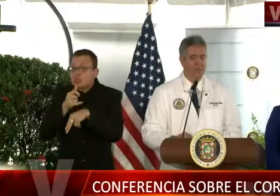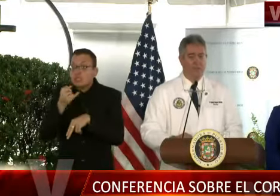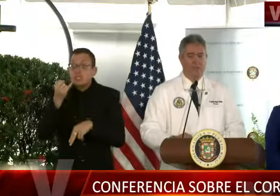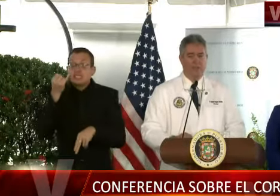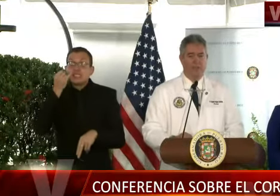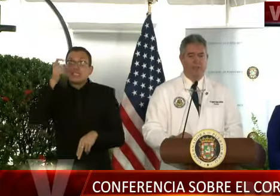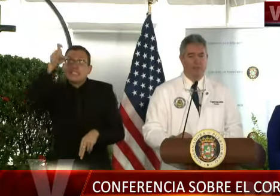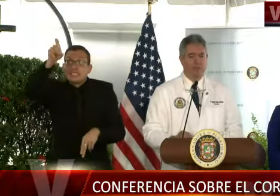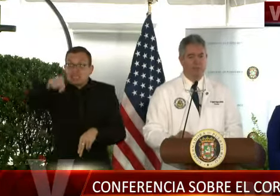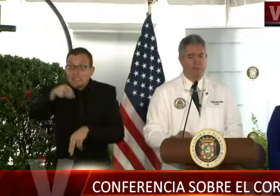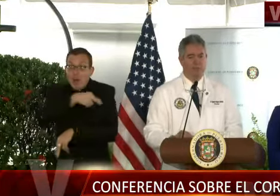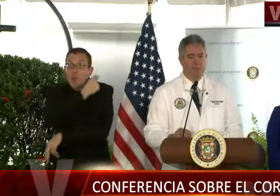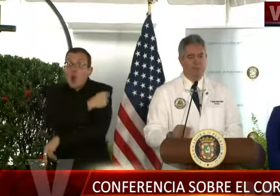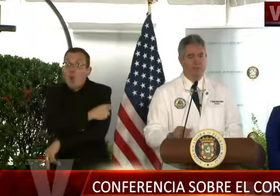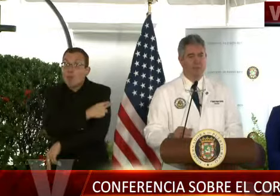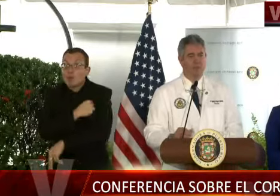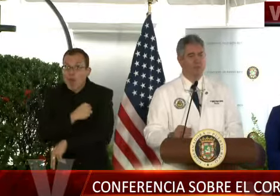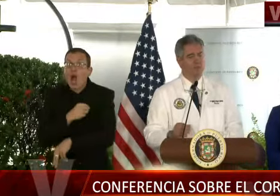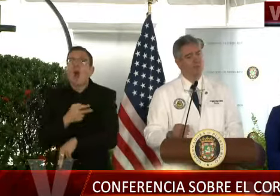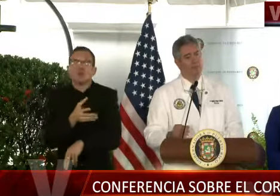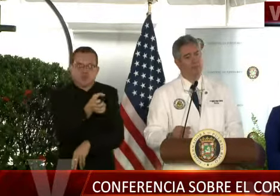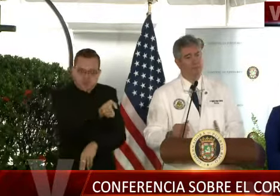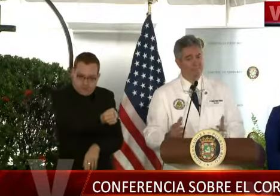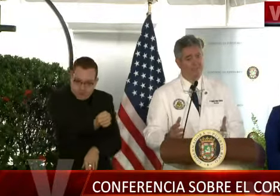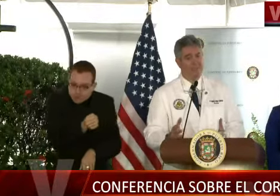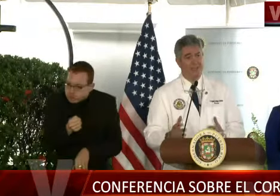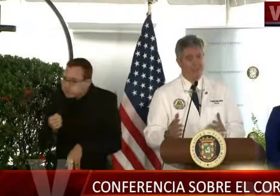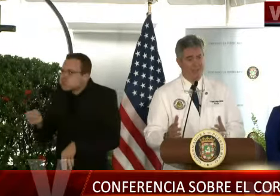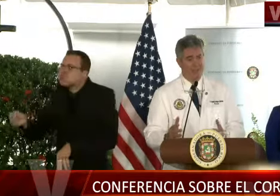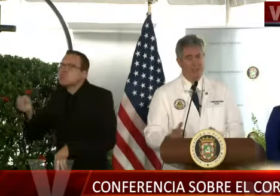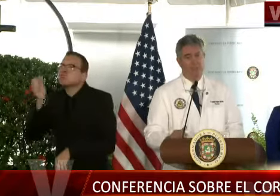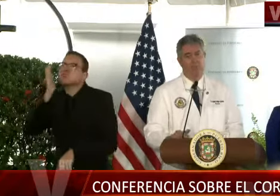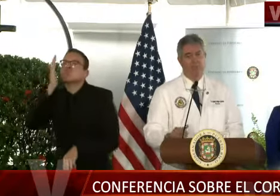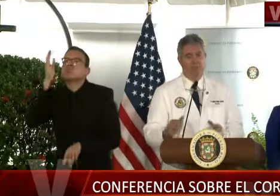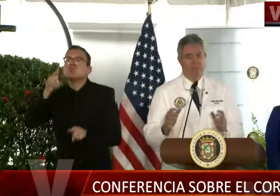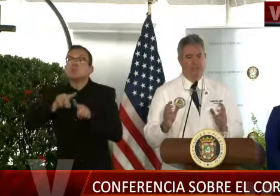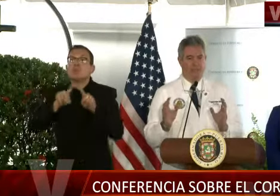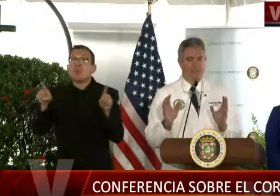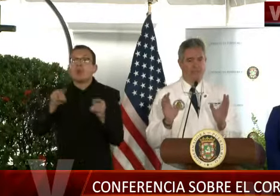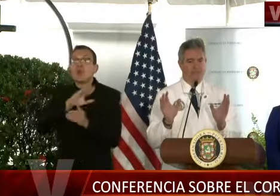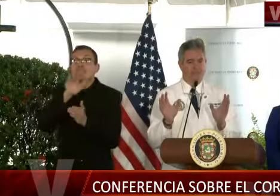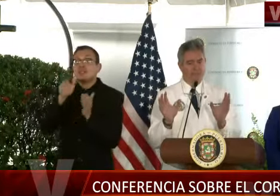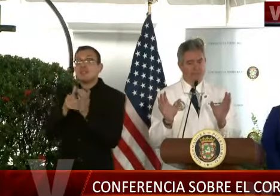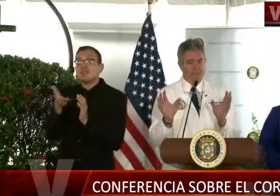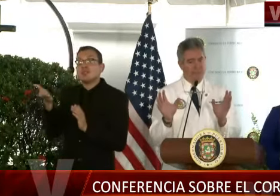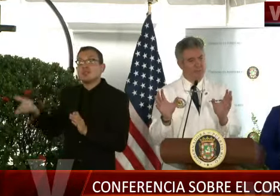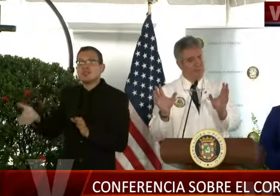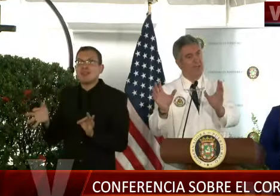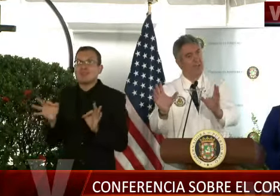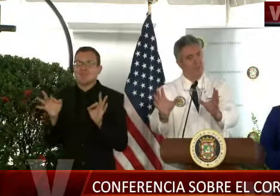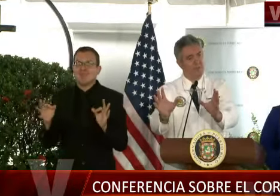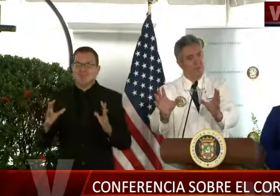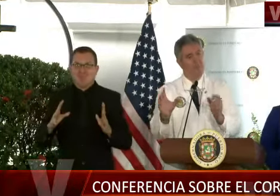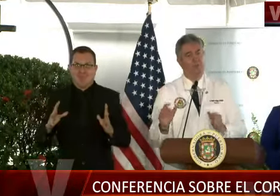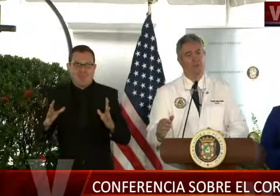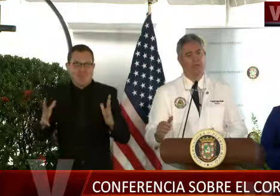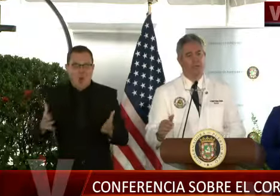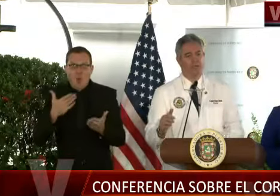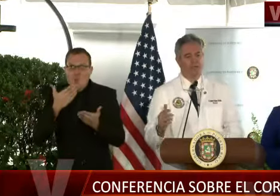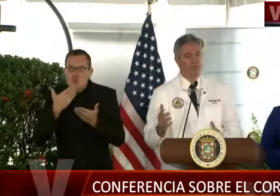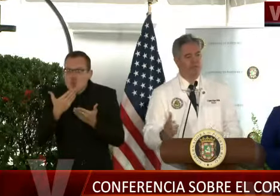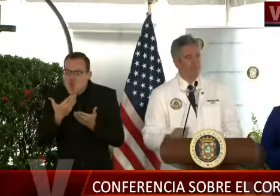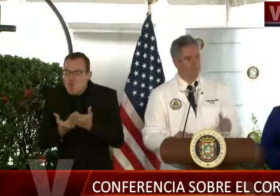difícil, pero entendemos que es un centro bastante ideal porque está semi-aislado.